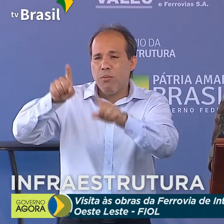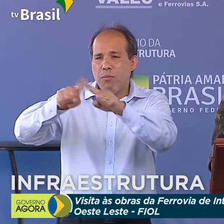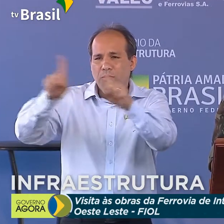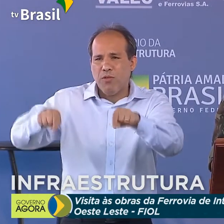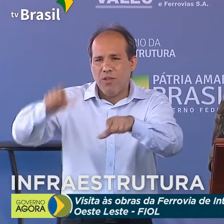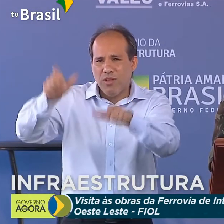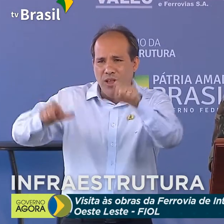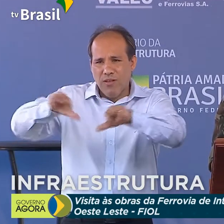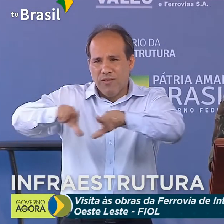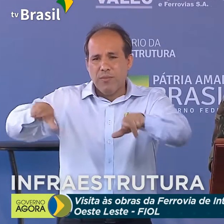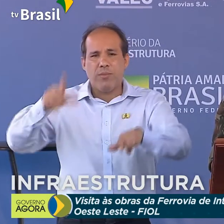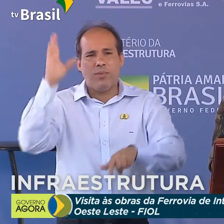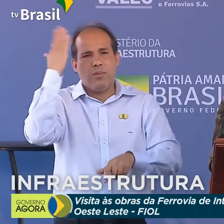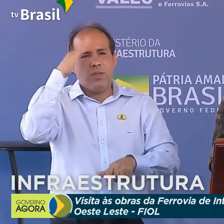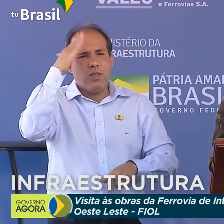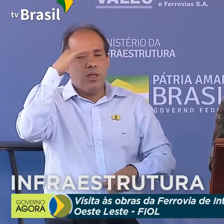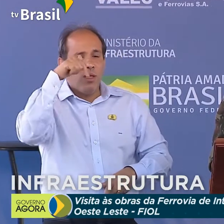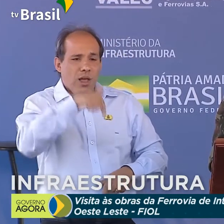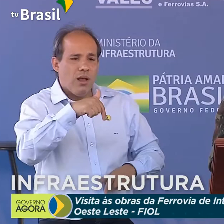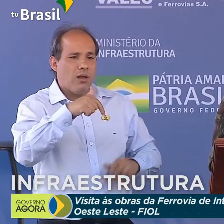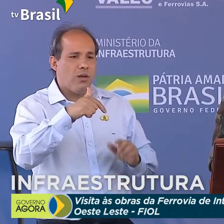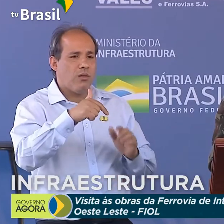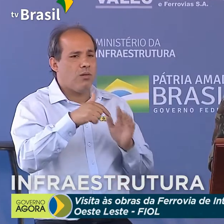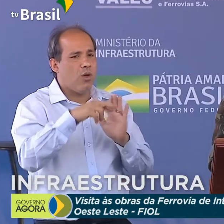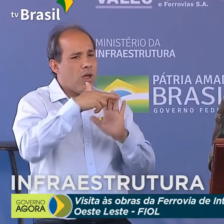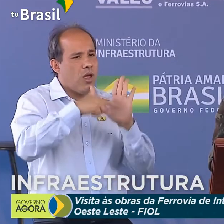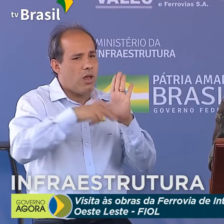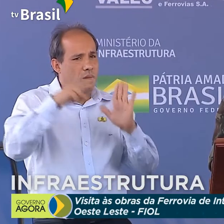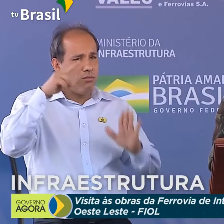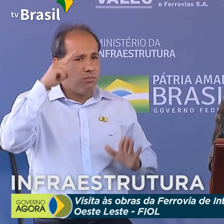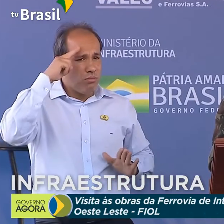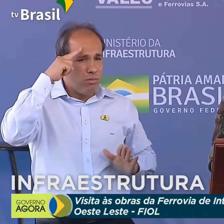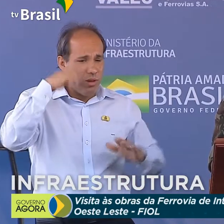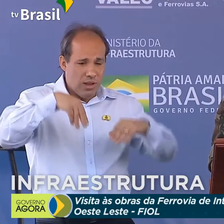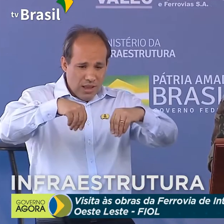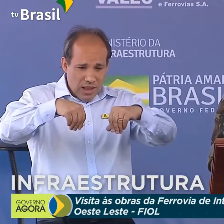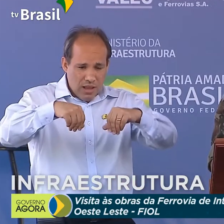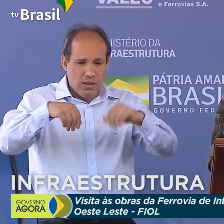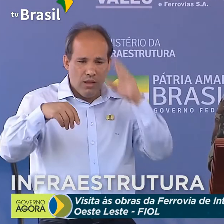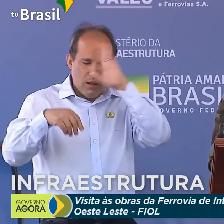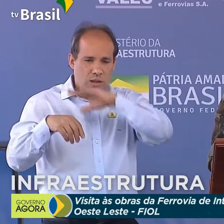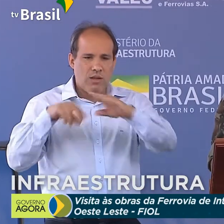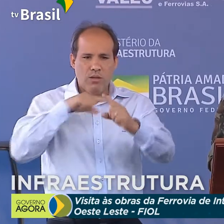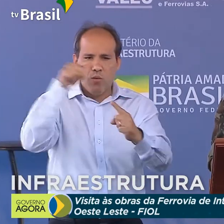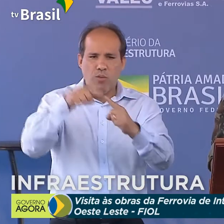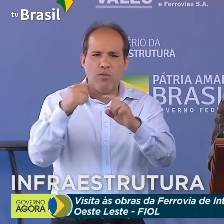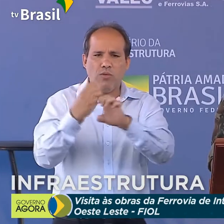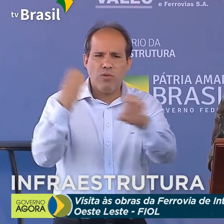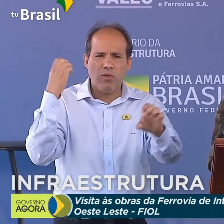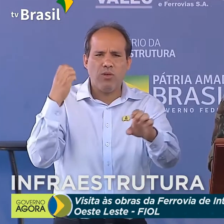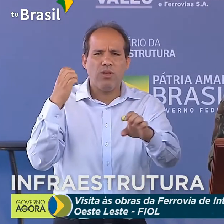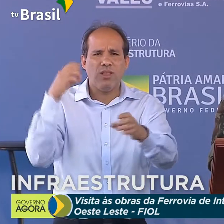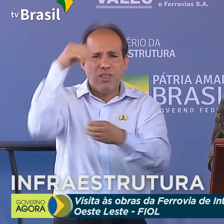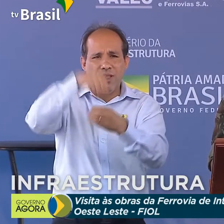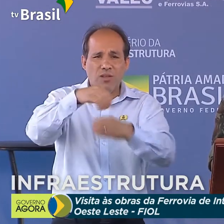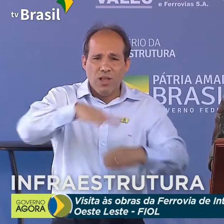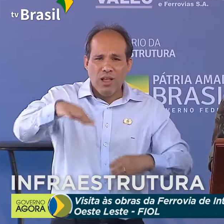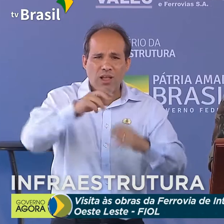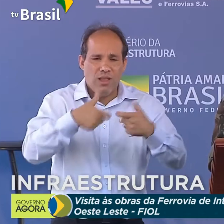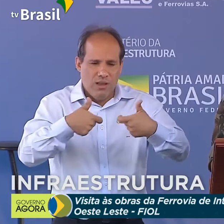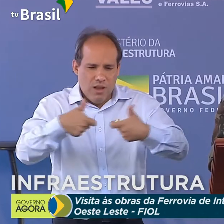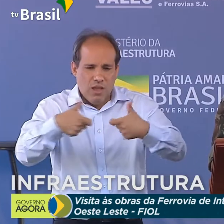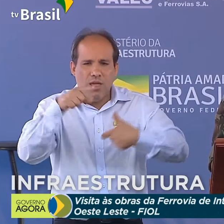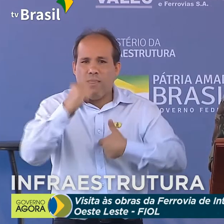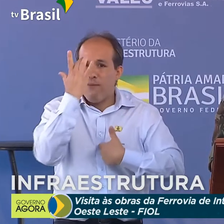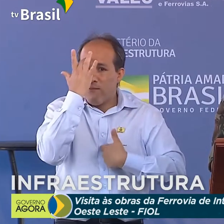compreender que, de acordo com a doutrina militar terrestre, a missão da engenharia em um teatro de operações de guerra é de